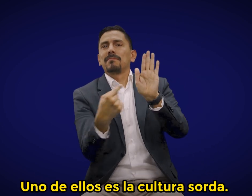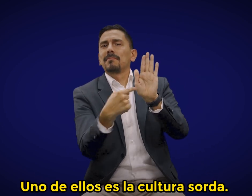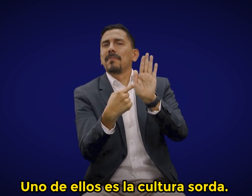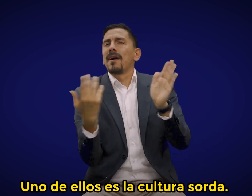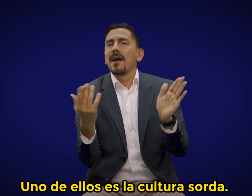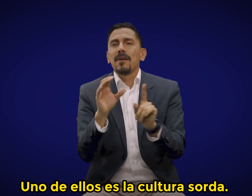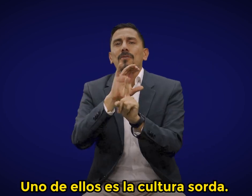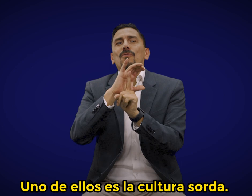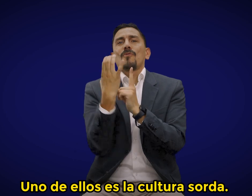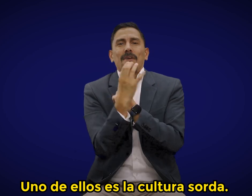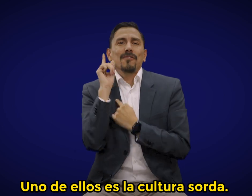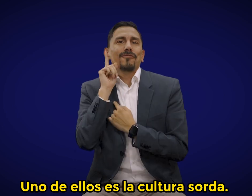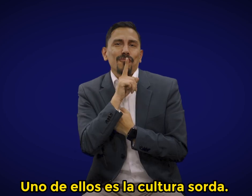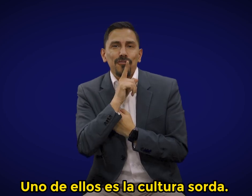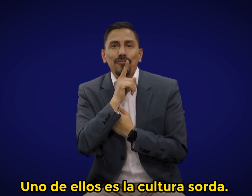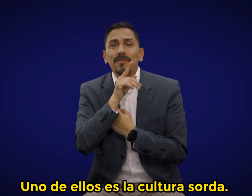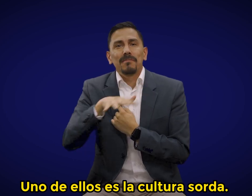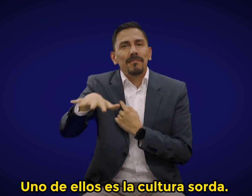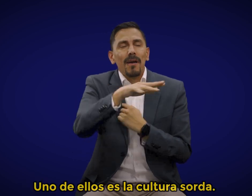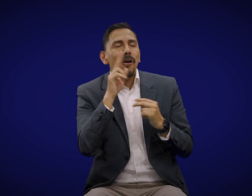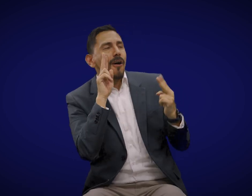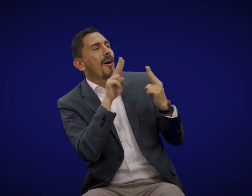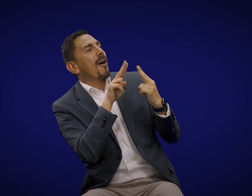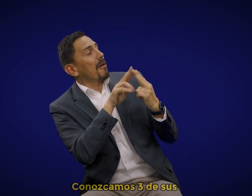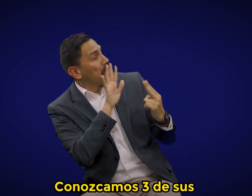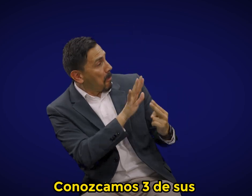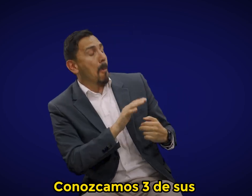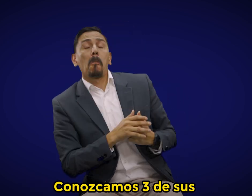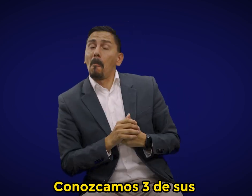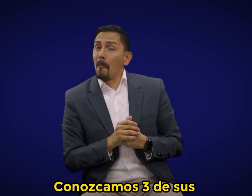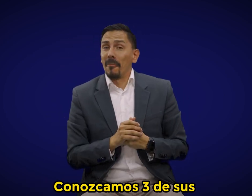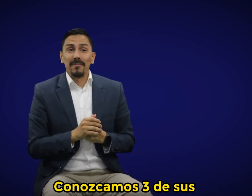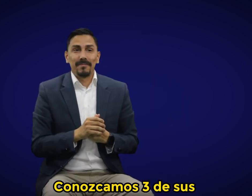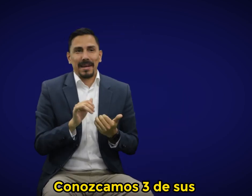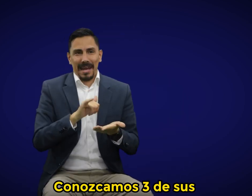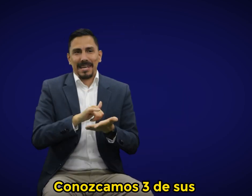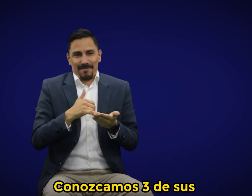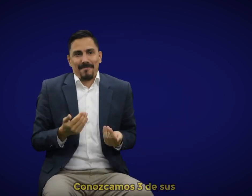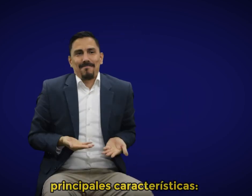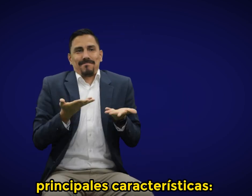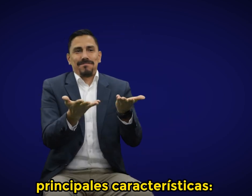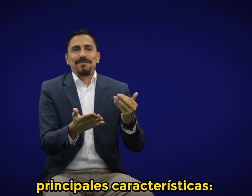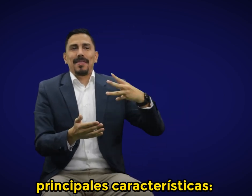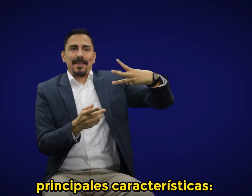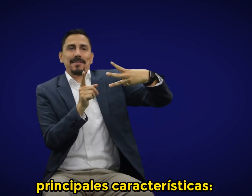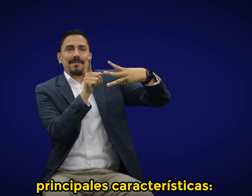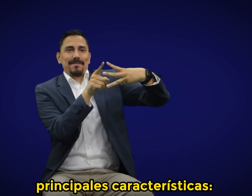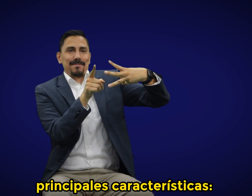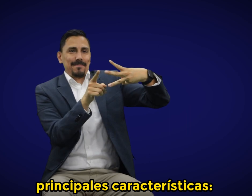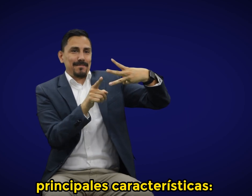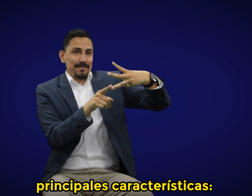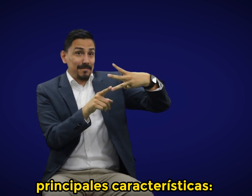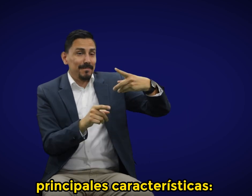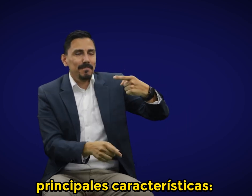ellos es la cultura sorda. Conozcamos tres de sus principales características.